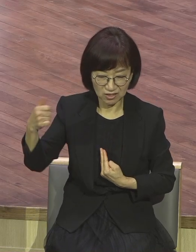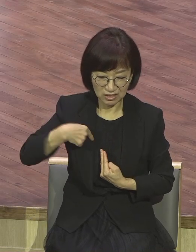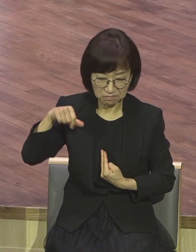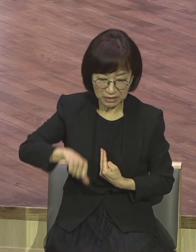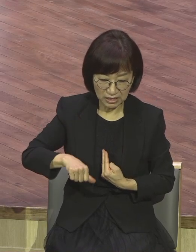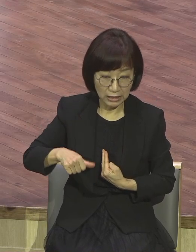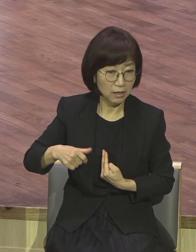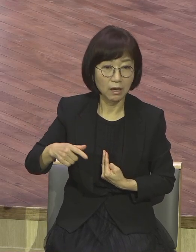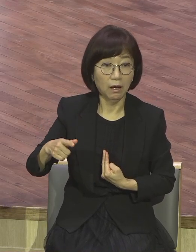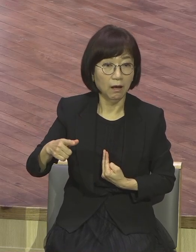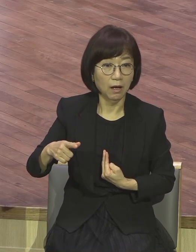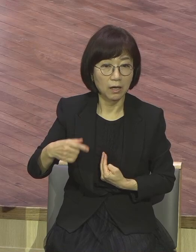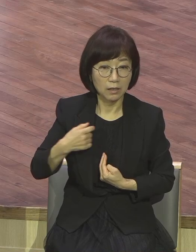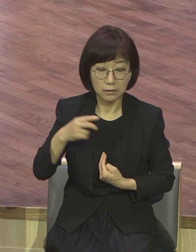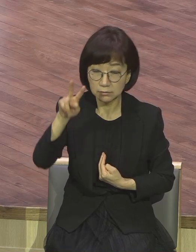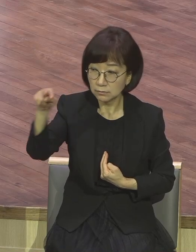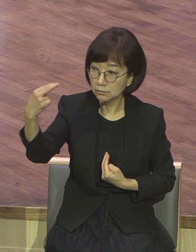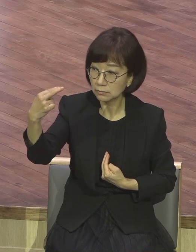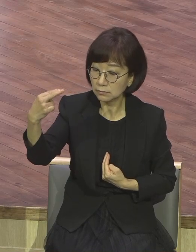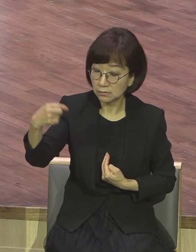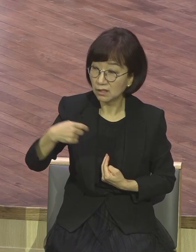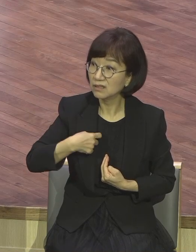쳐다보기만 해도 화가 나요. 왜 날 쳐다봐 이 새끼야.